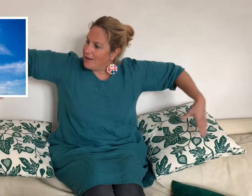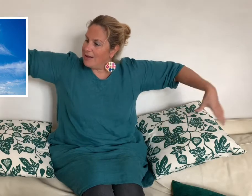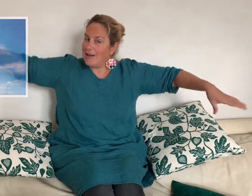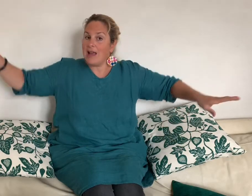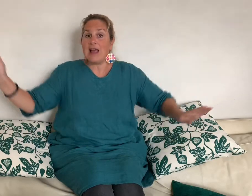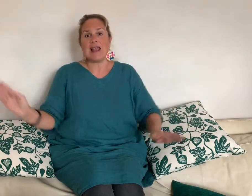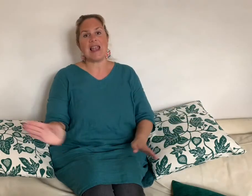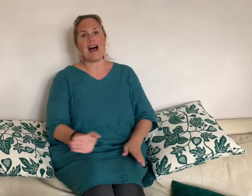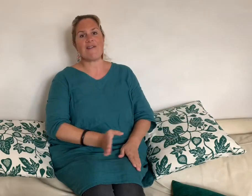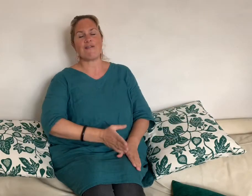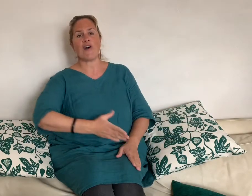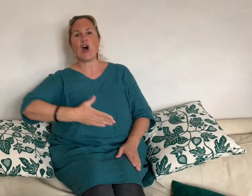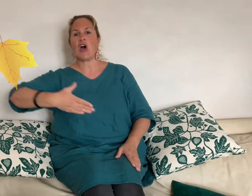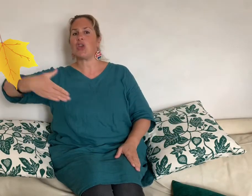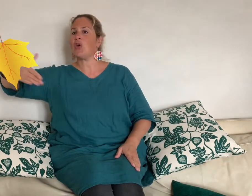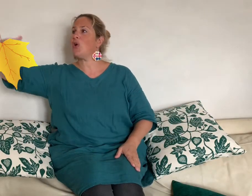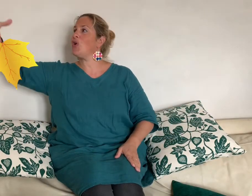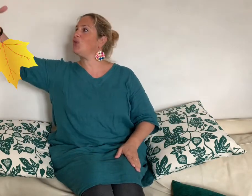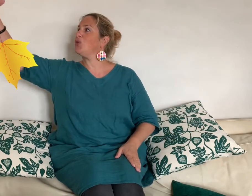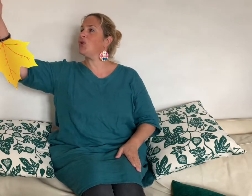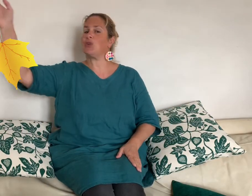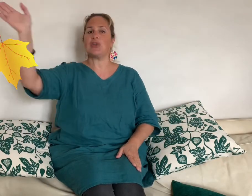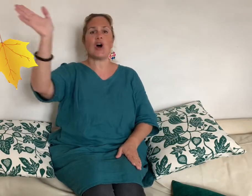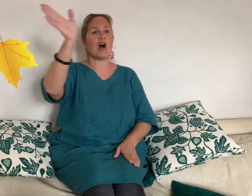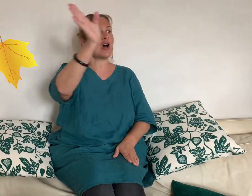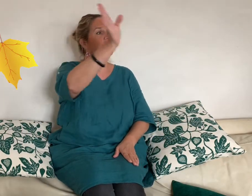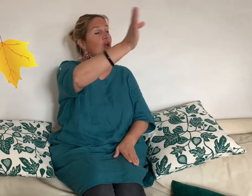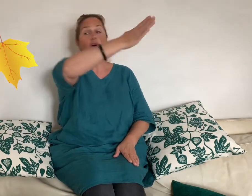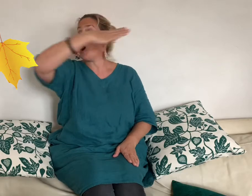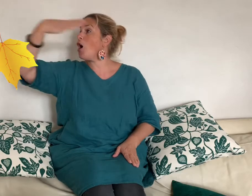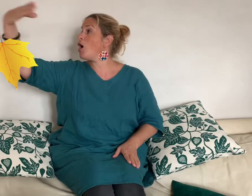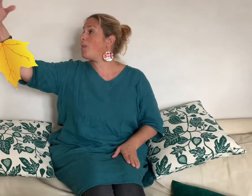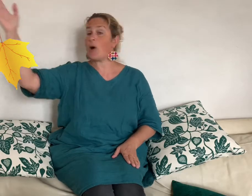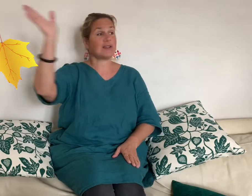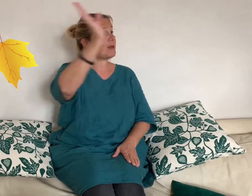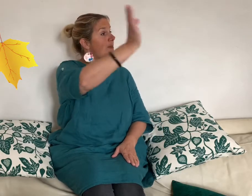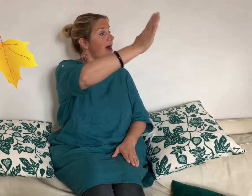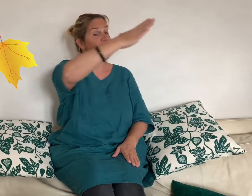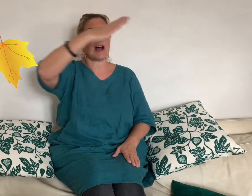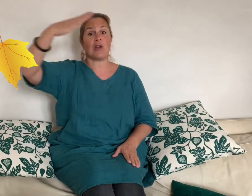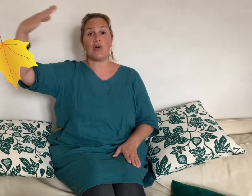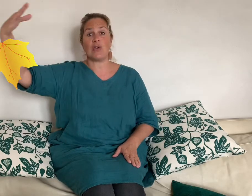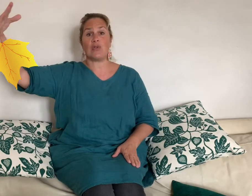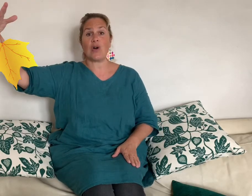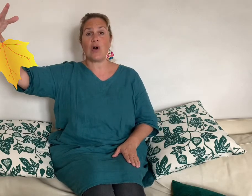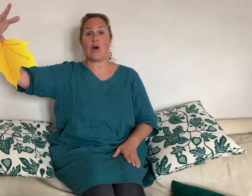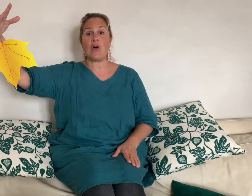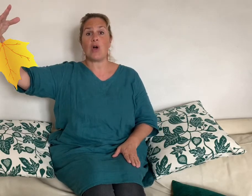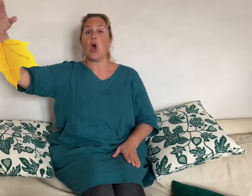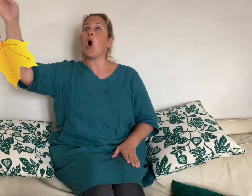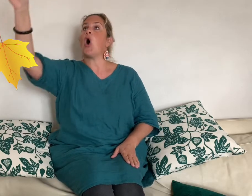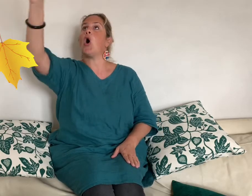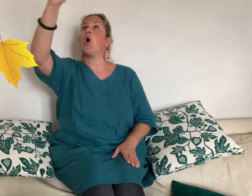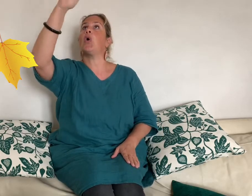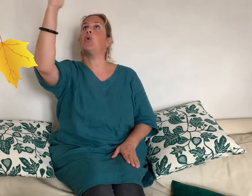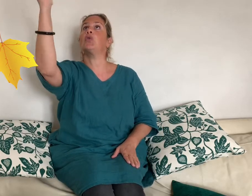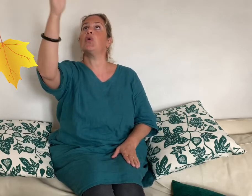La feuille d'automne Emportée par le vent En rond de